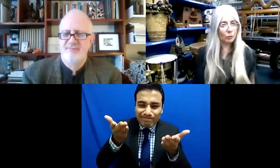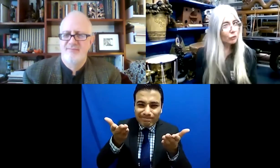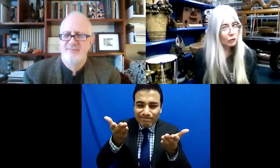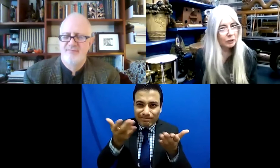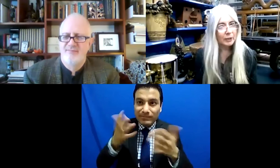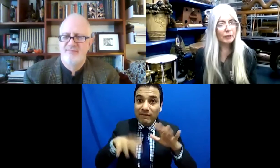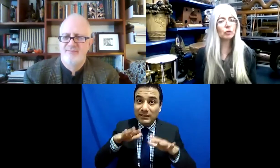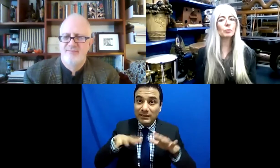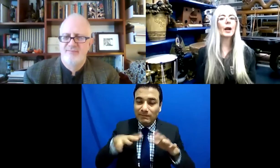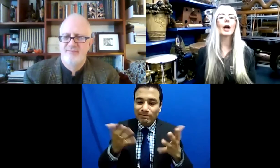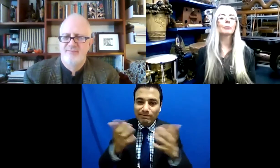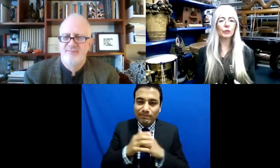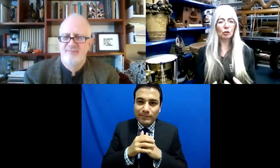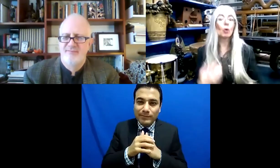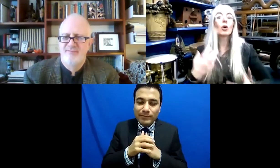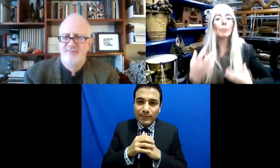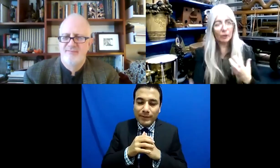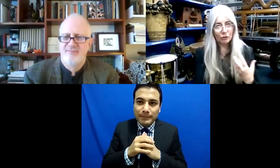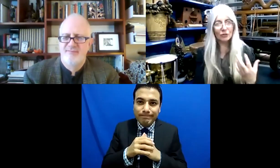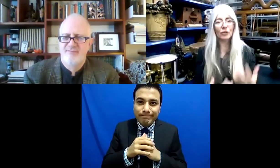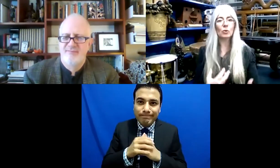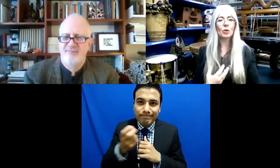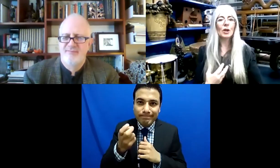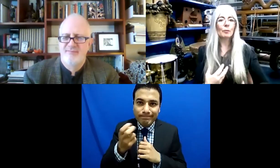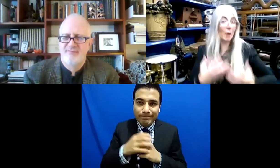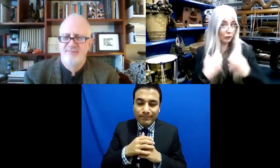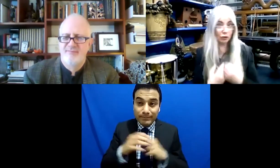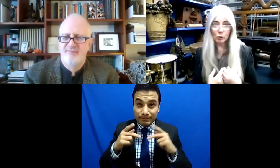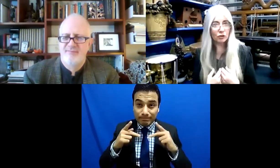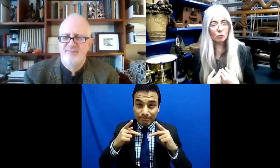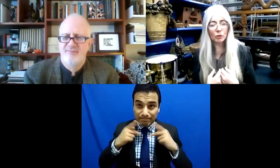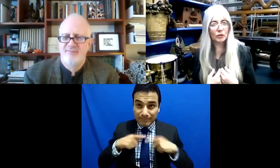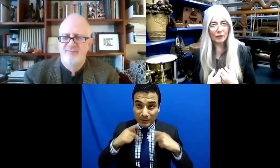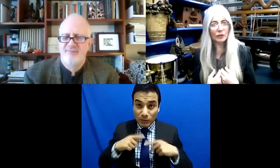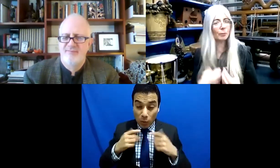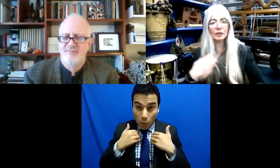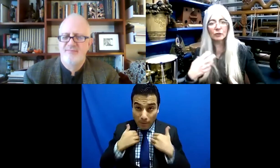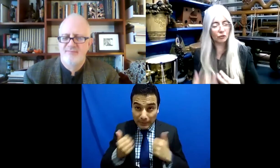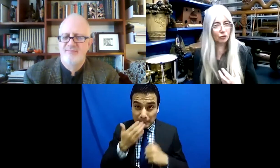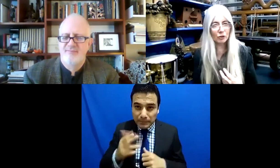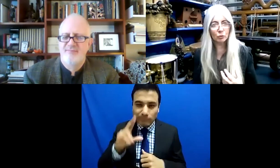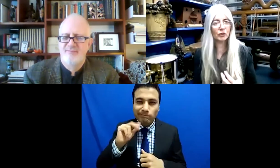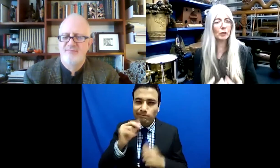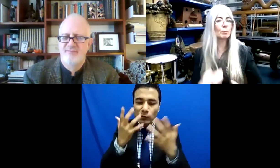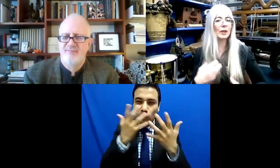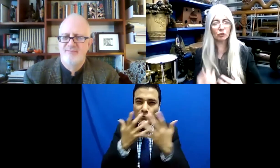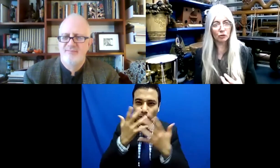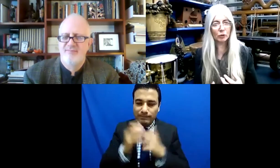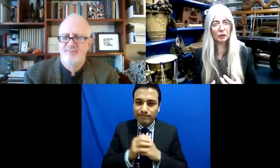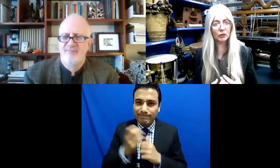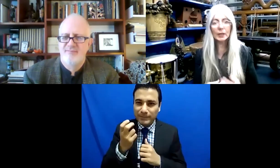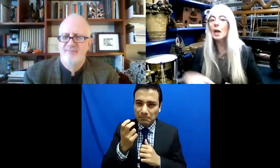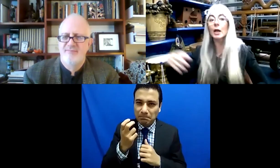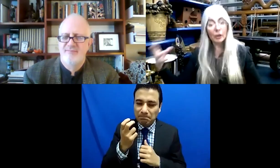estas escalas del entendimiento se distorsionan. Entonces ahí me da la oportunidad de